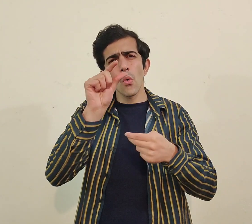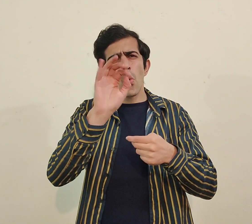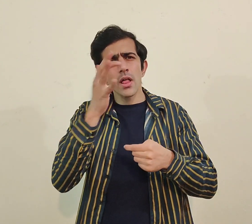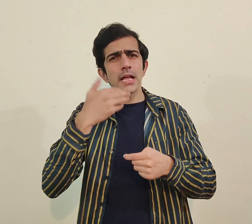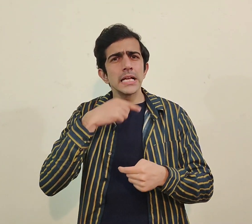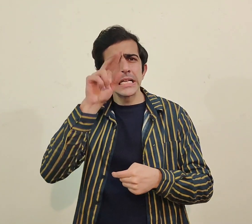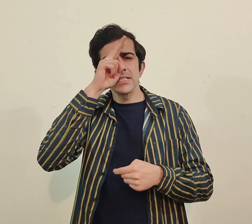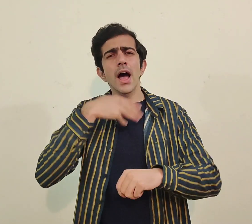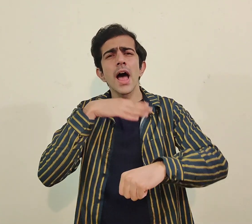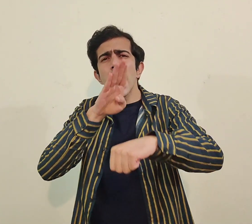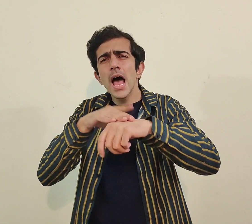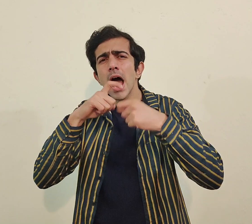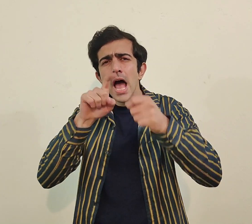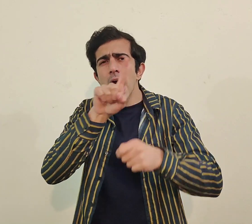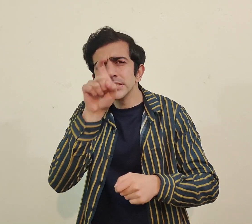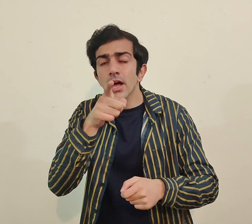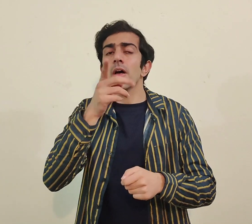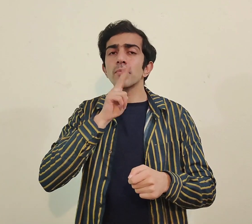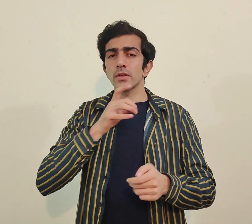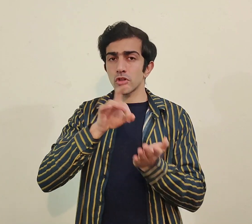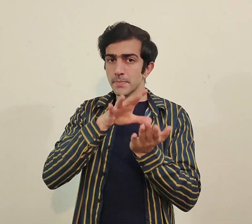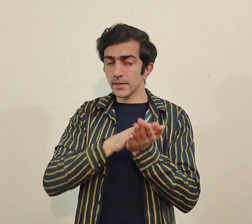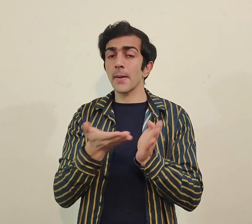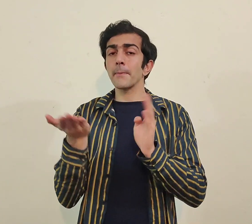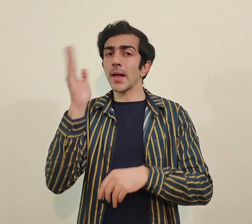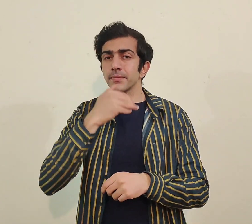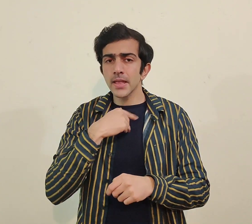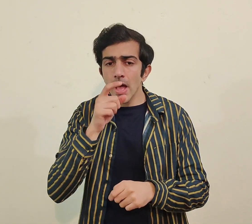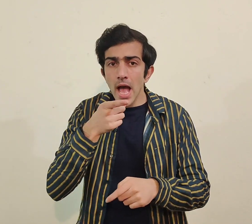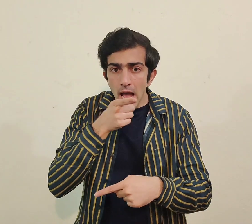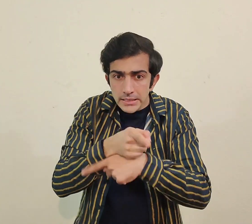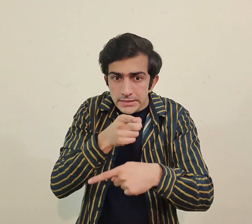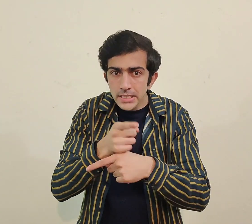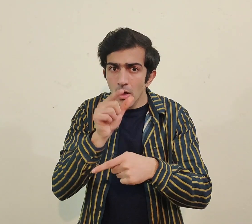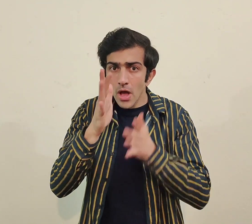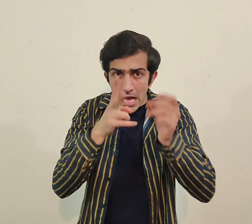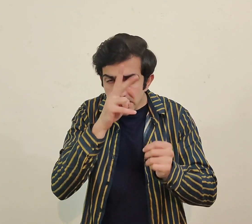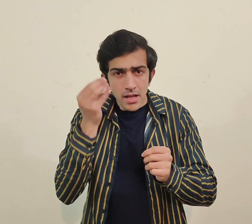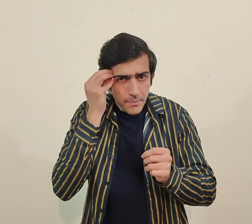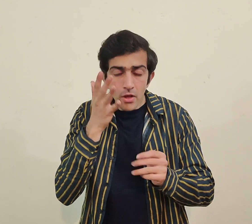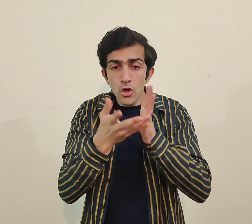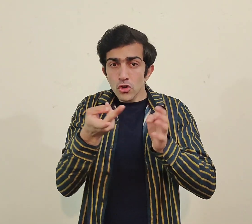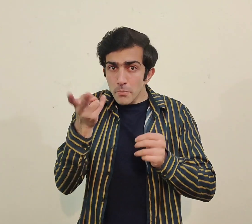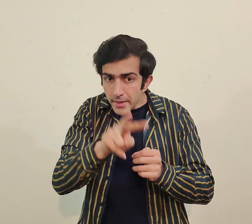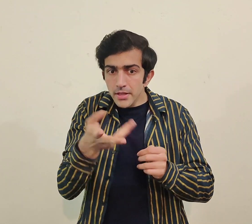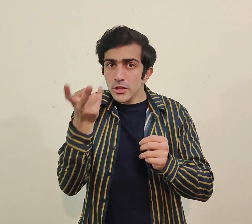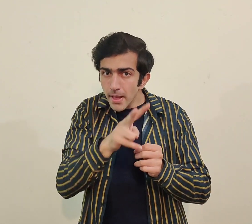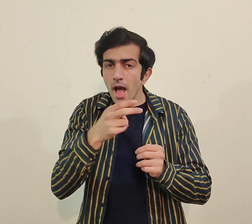آرام سے سمجھ جائے گی اگر آپ کو mistake ہو رہی ہے یا آپ کو sign نہیں سمجھا رہا تو ہم بعد میں اس کے اوپر discuss کر